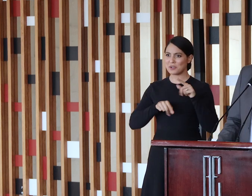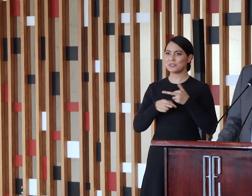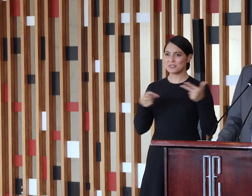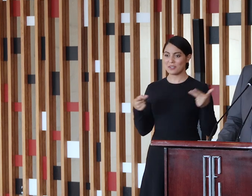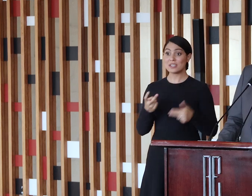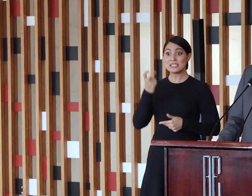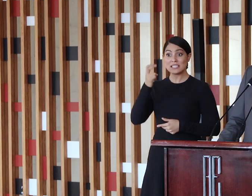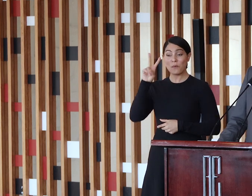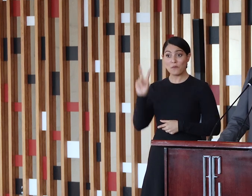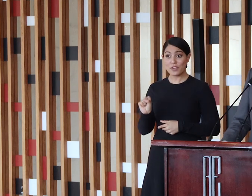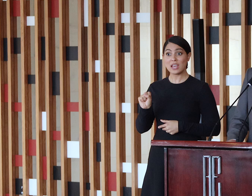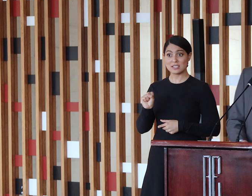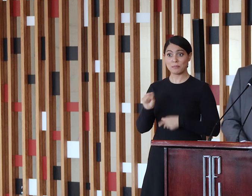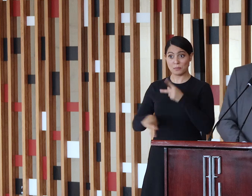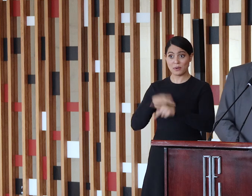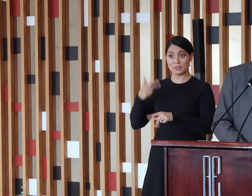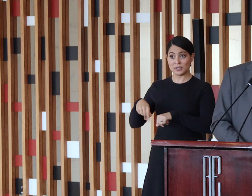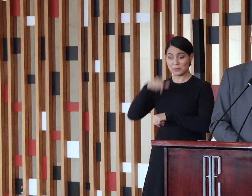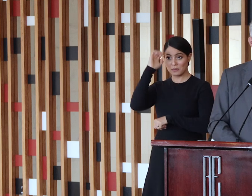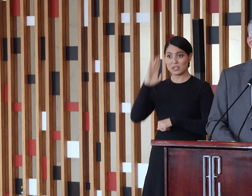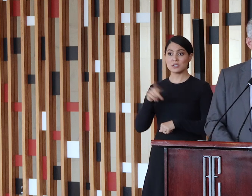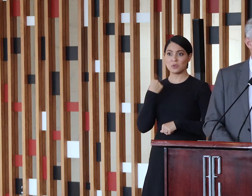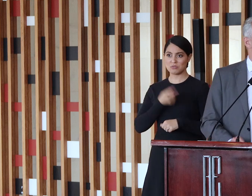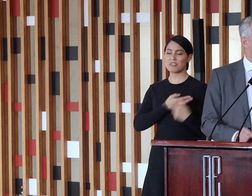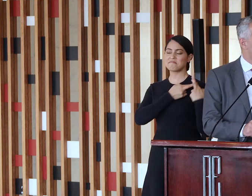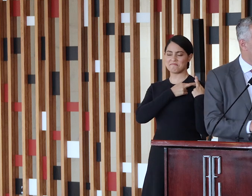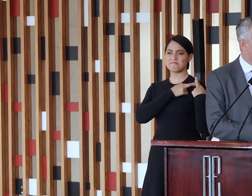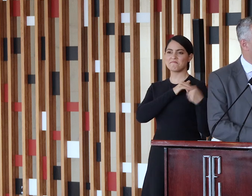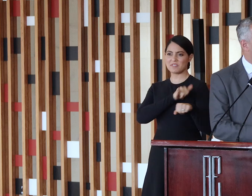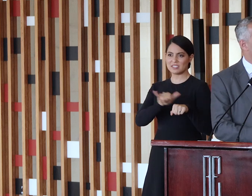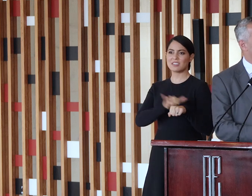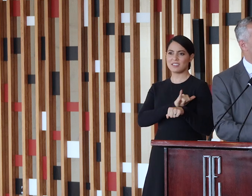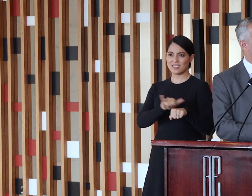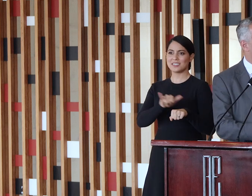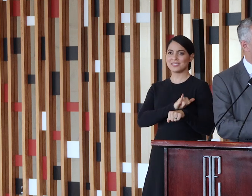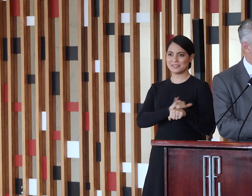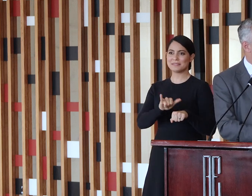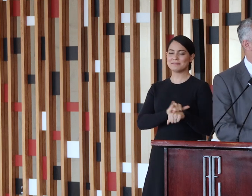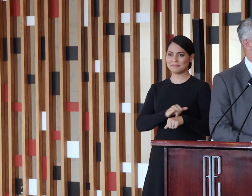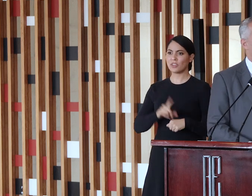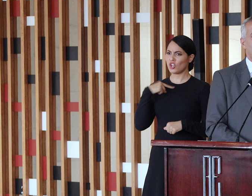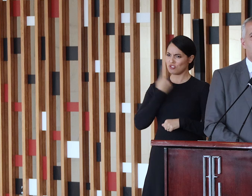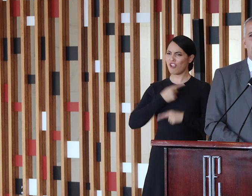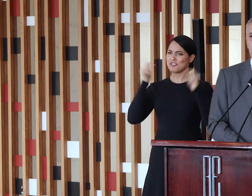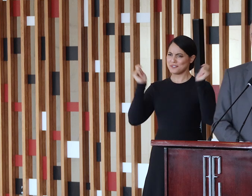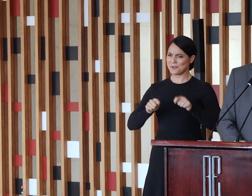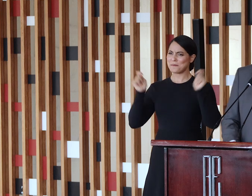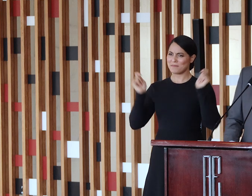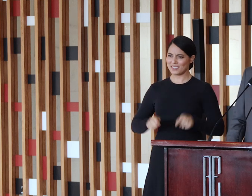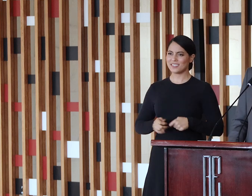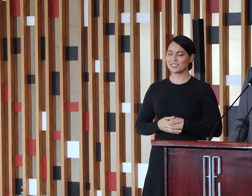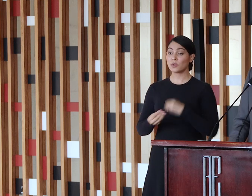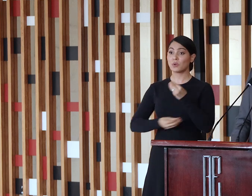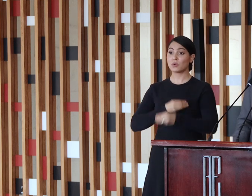população. Isso mostra a nossa responsabilidade, a nossa estratégia, mas nós temos que fazer dessa nossa competência também uma